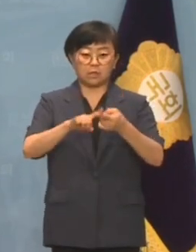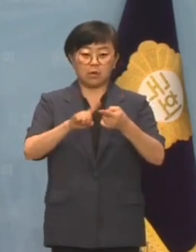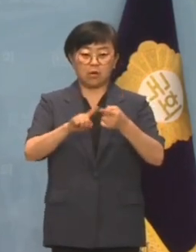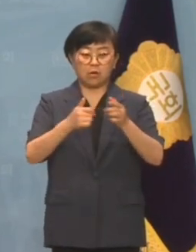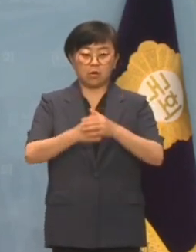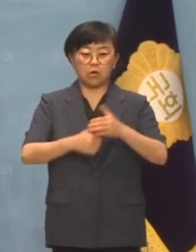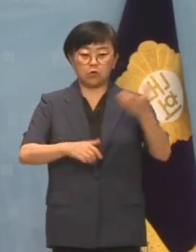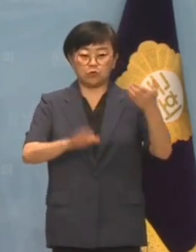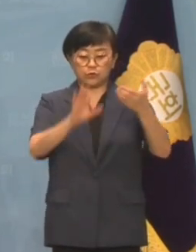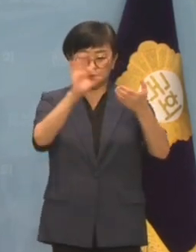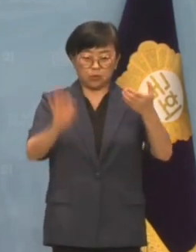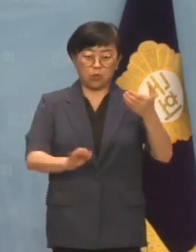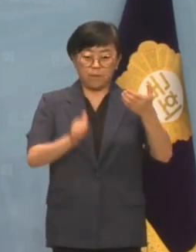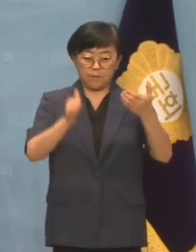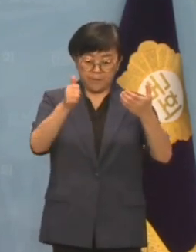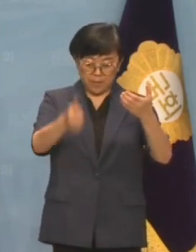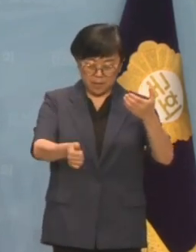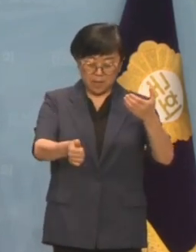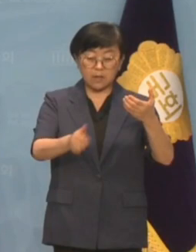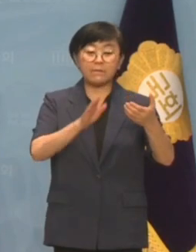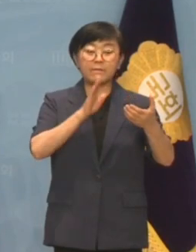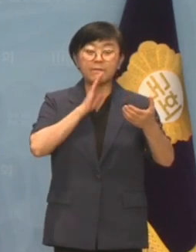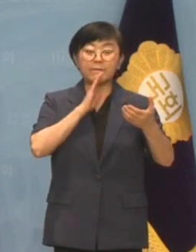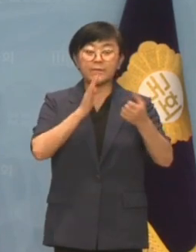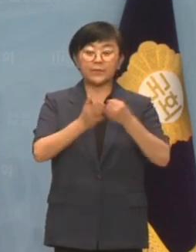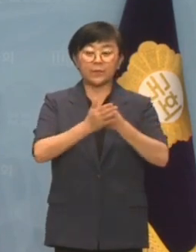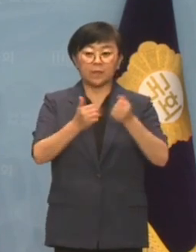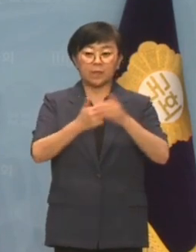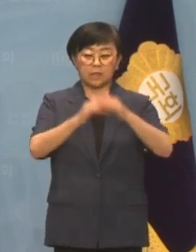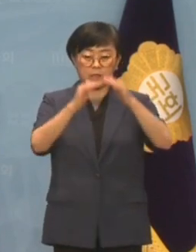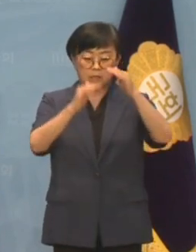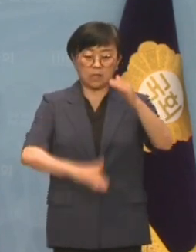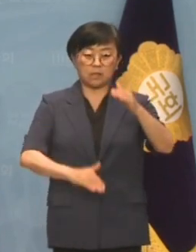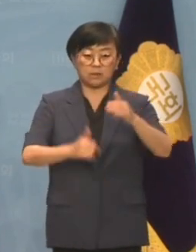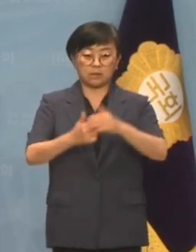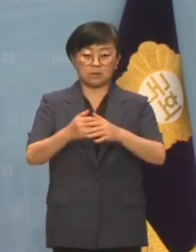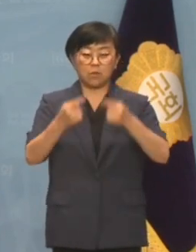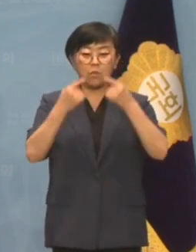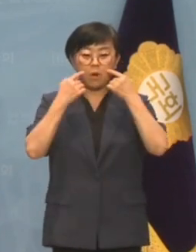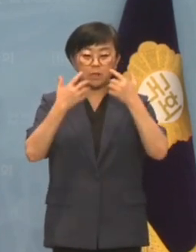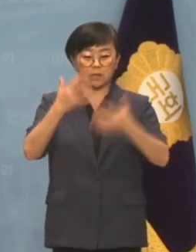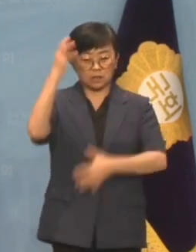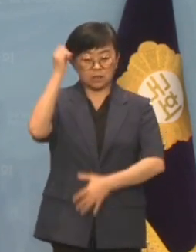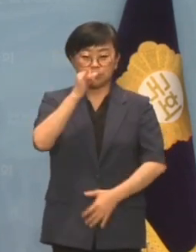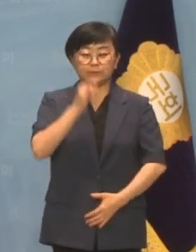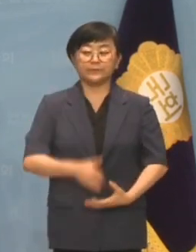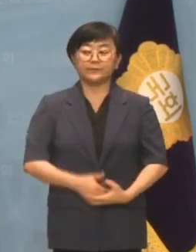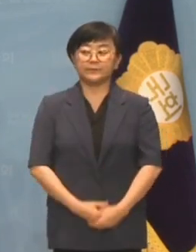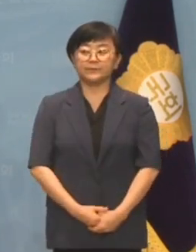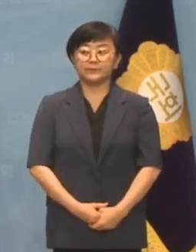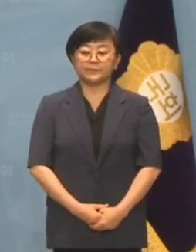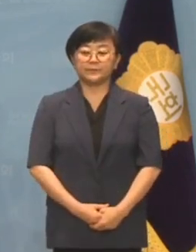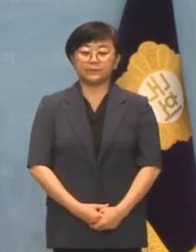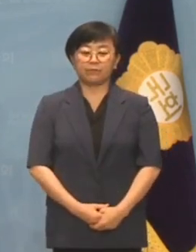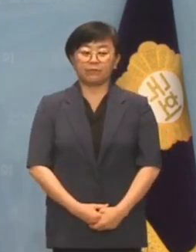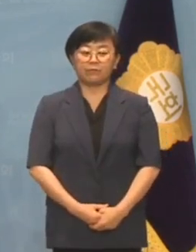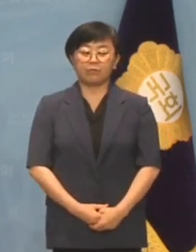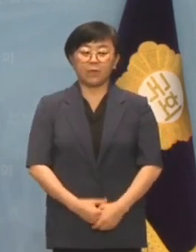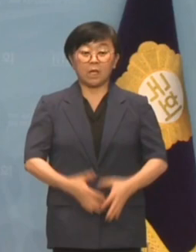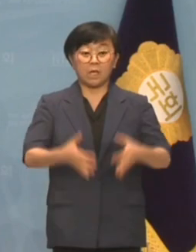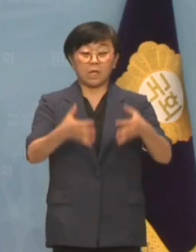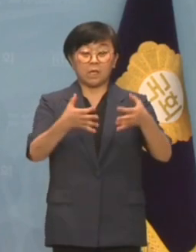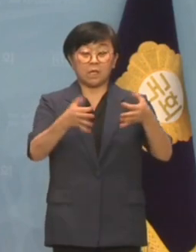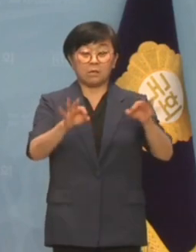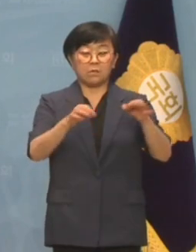대해서는 90도로 고개를 숙여 사과할 만큼 사안을 엄중하게 인식하고 있습니다. 김